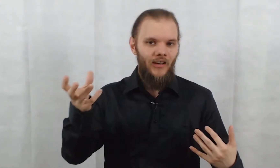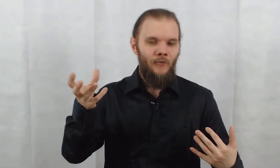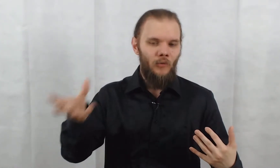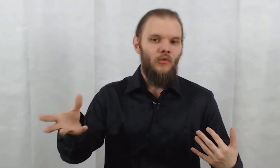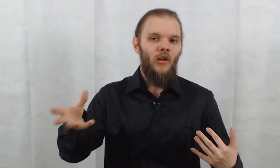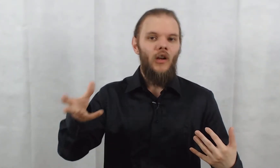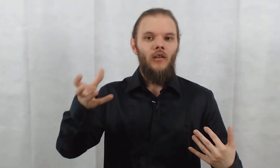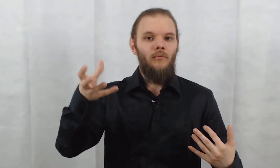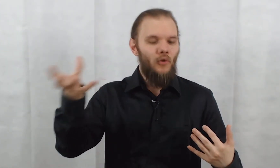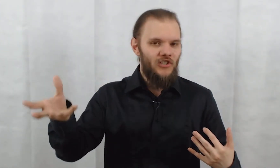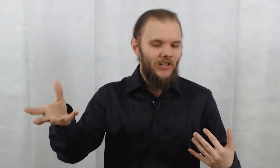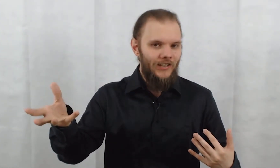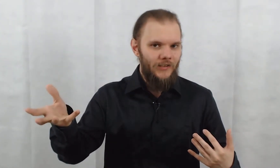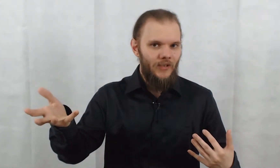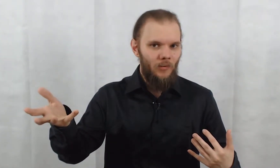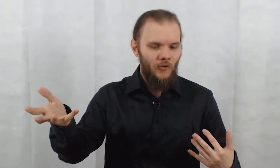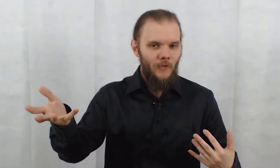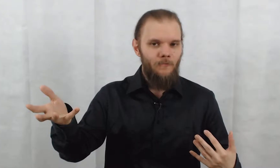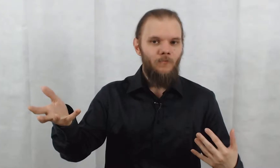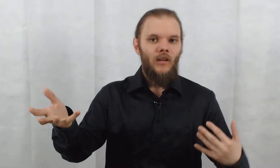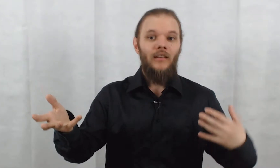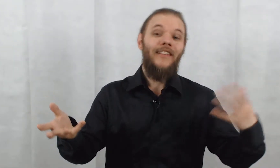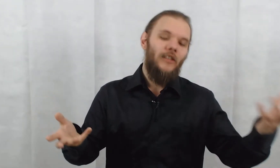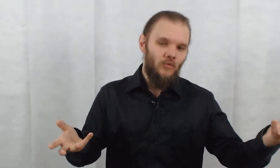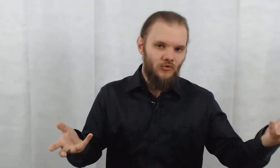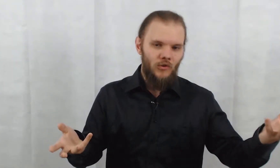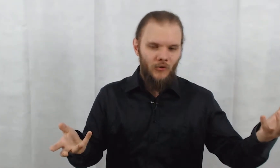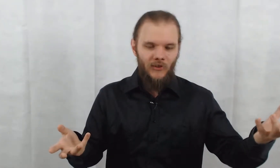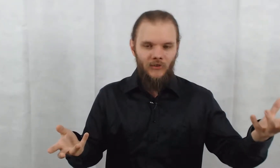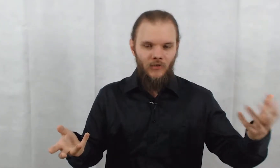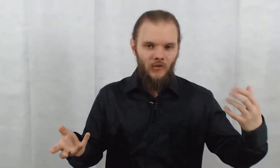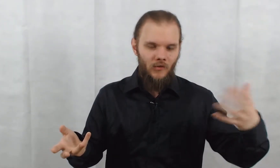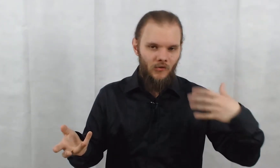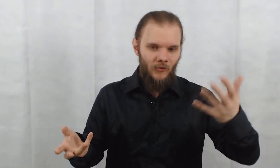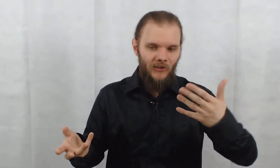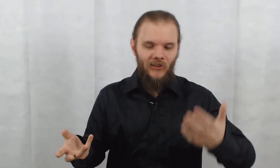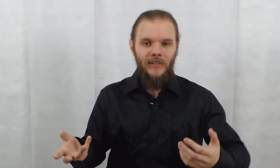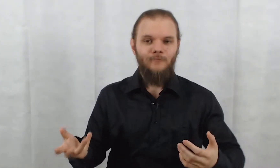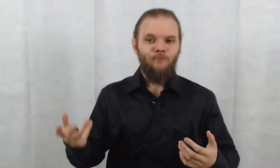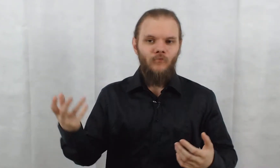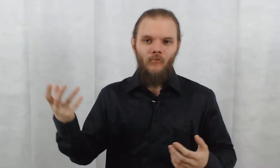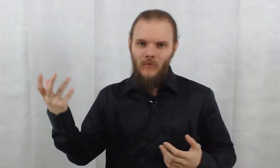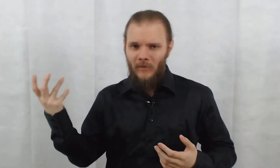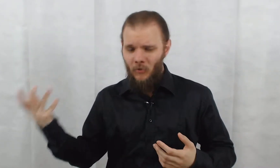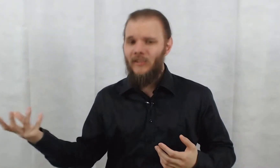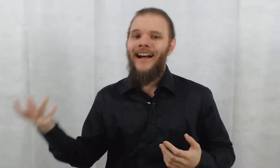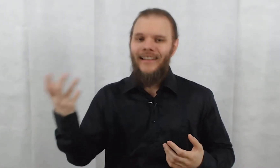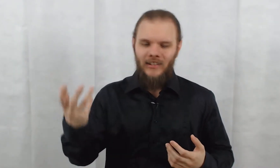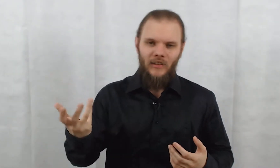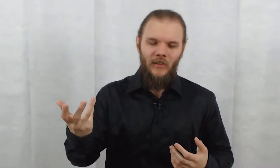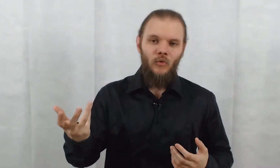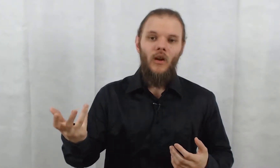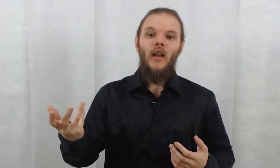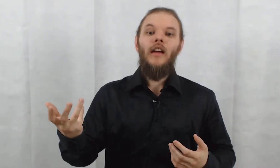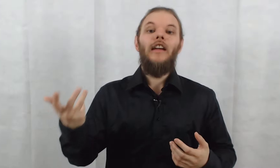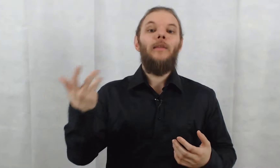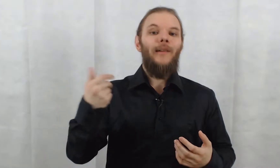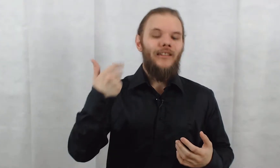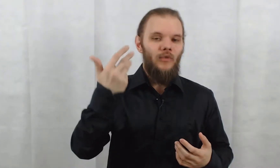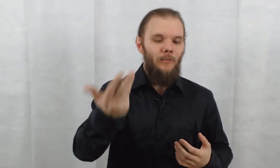formule bioregénérative des plantes. Là, c'est Woodrow dans cette série. Mais sinon, c'est Alec qui travaillait dessus. Et parce qu'il ne voulait pas